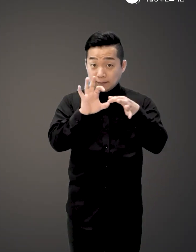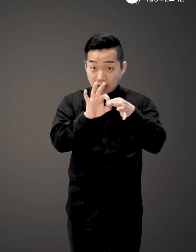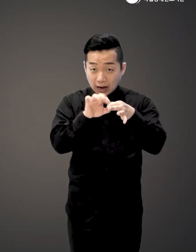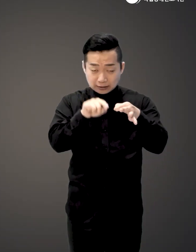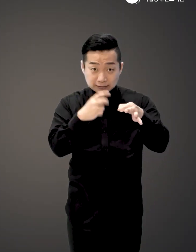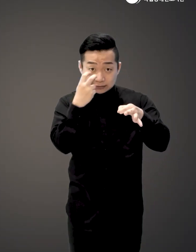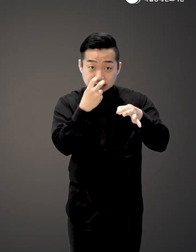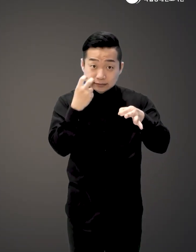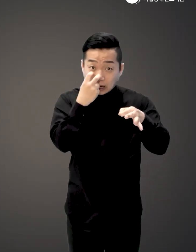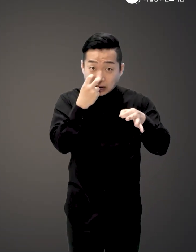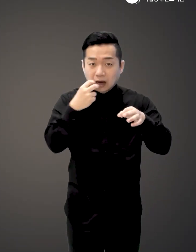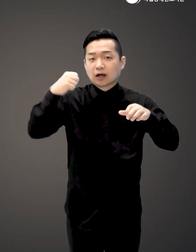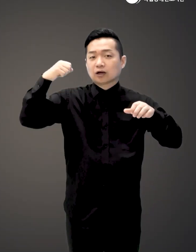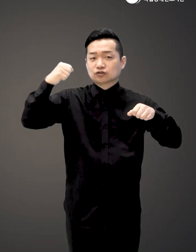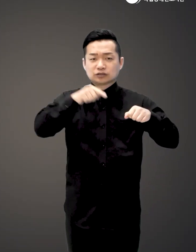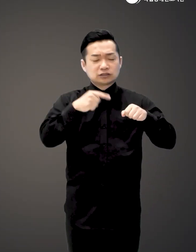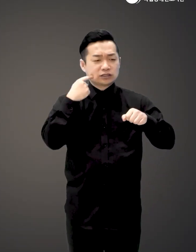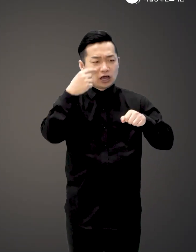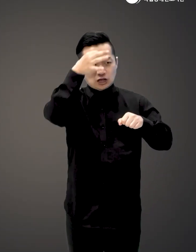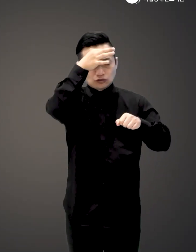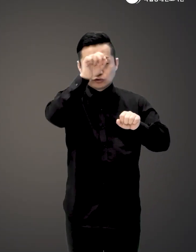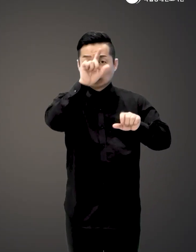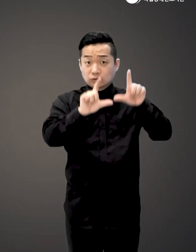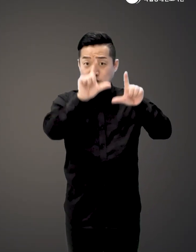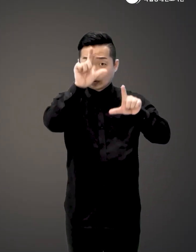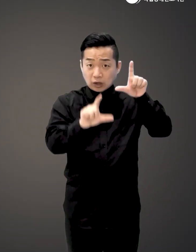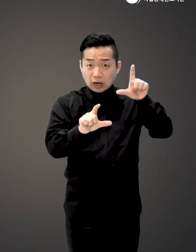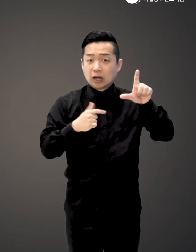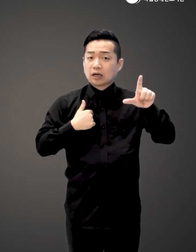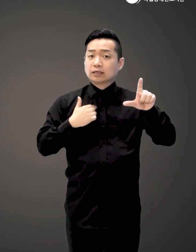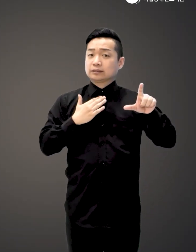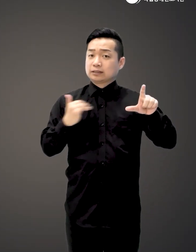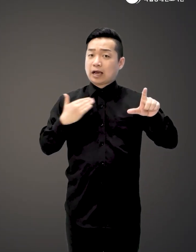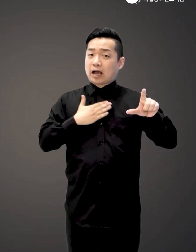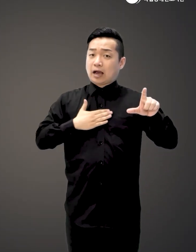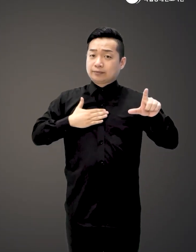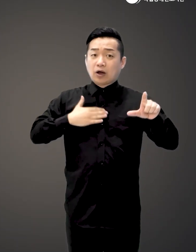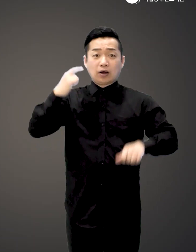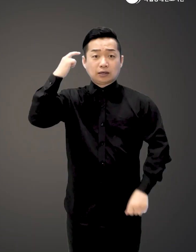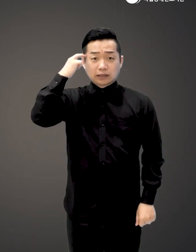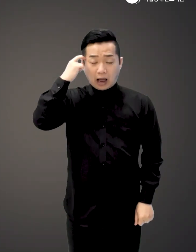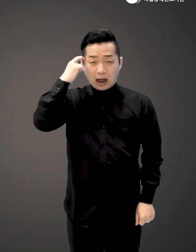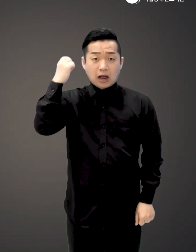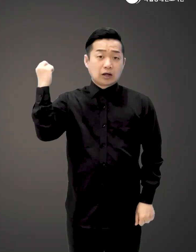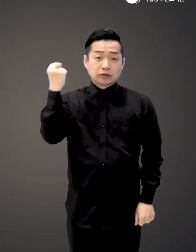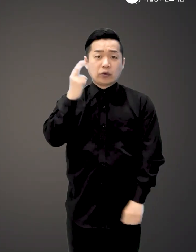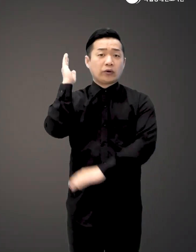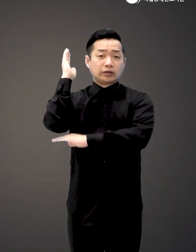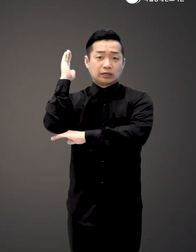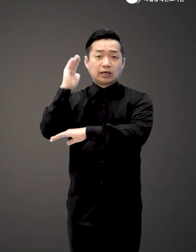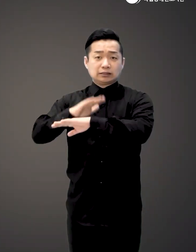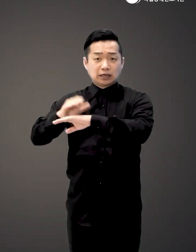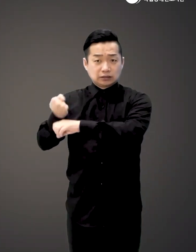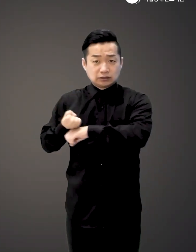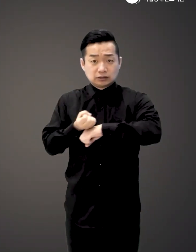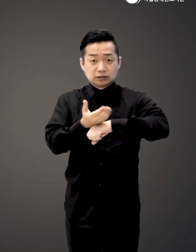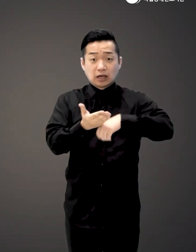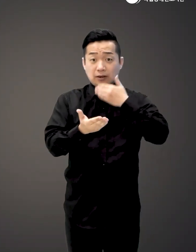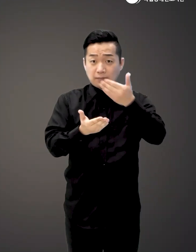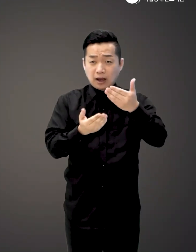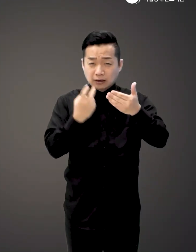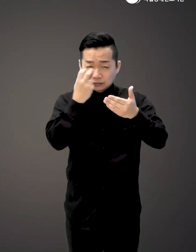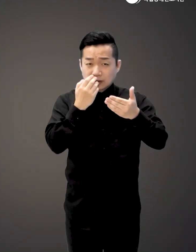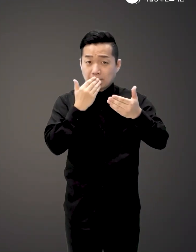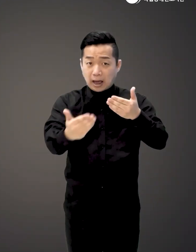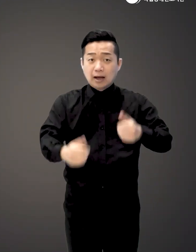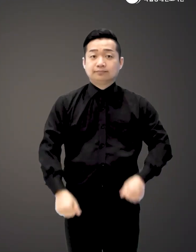연결고리를 탐구하며 춤이라는 예술 형태가 어떻게 인간의 감정, 생각, 그리고 이야기를 전달할 수 있는지를